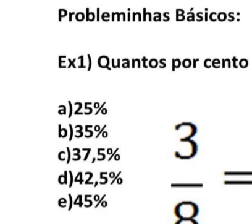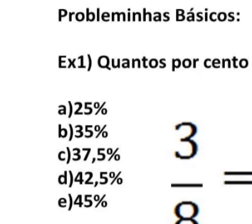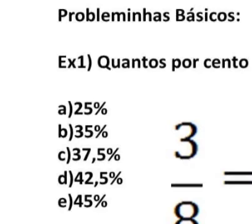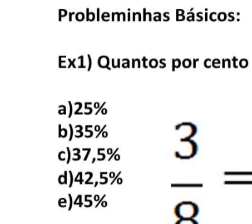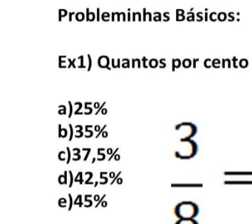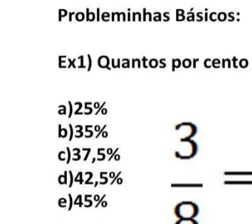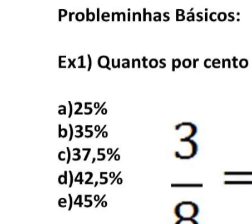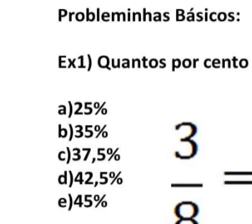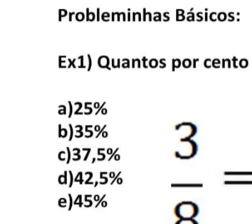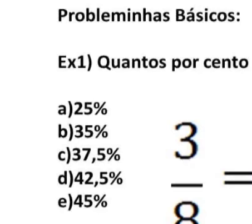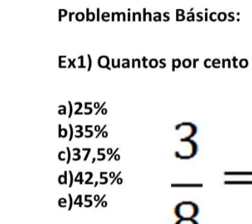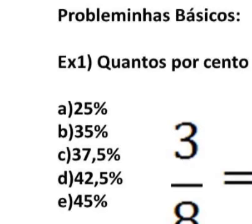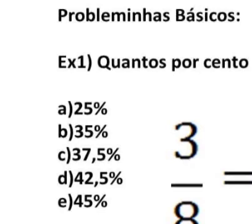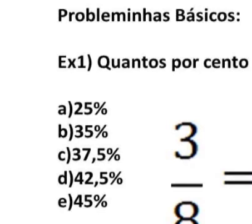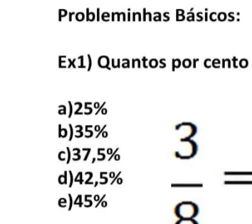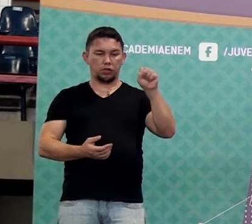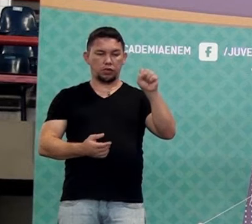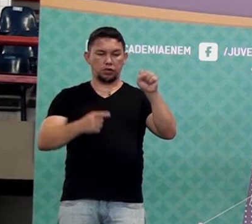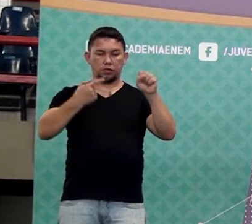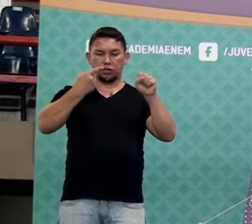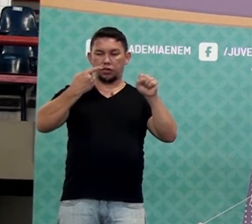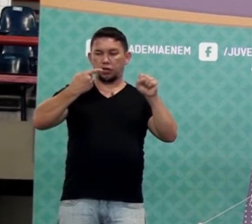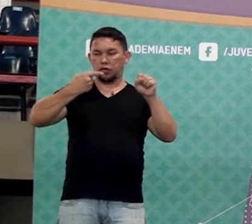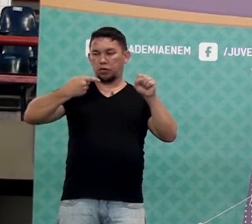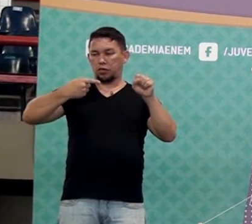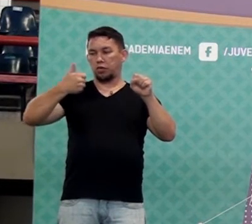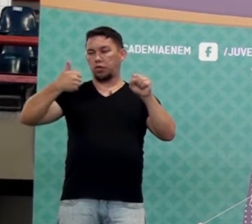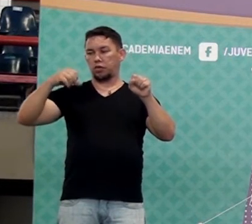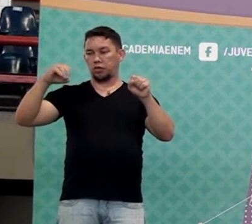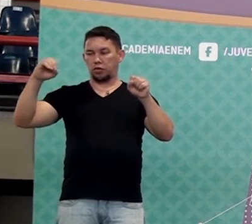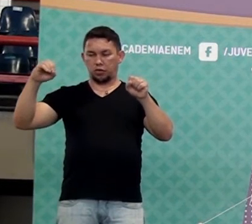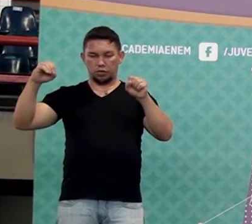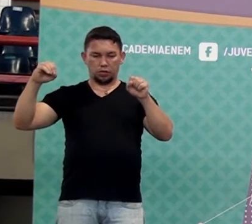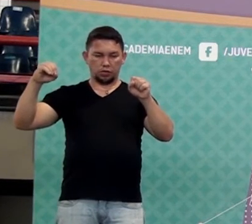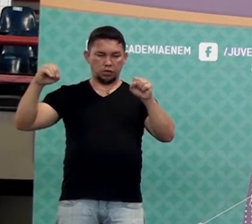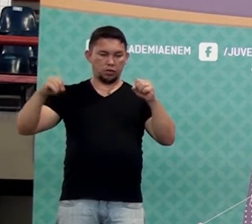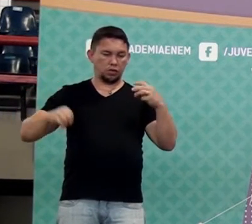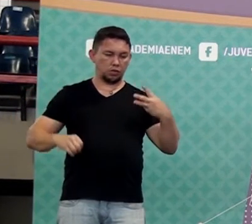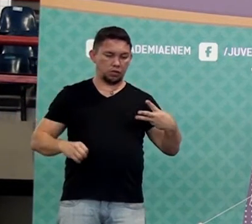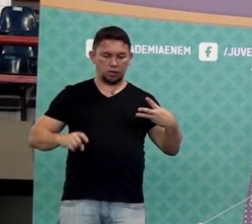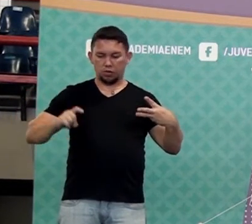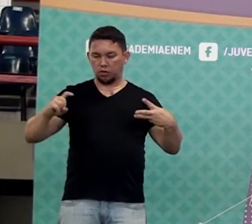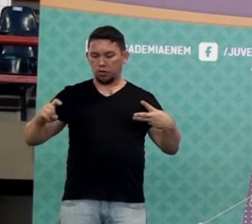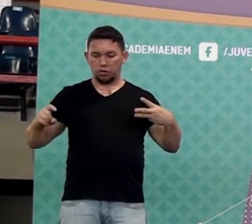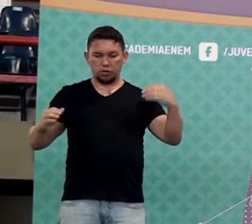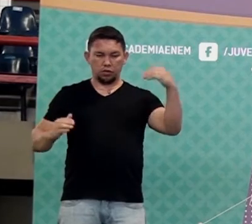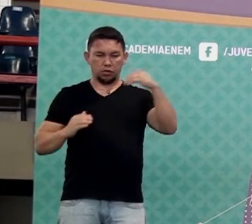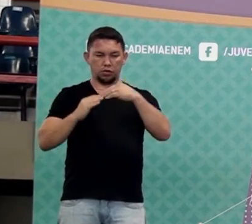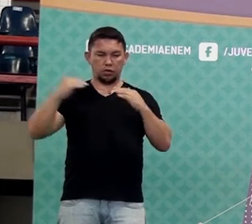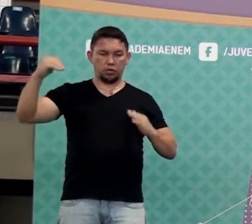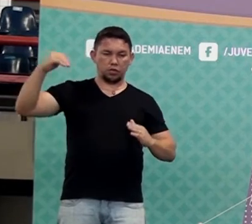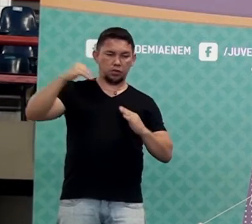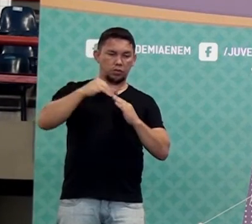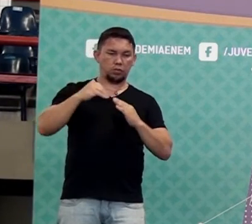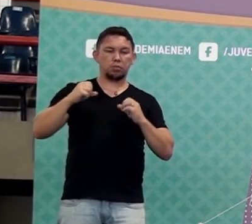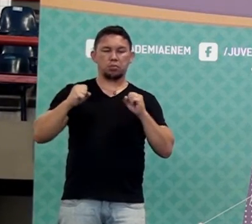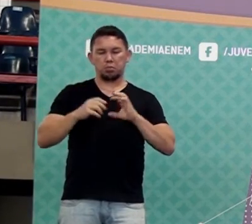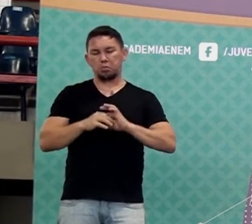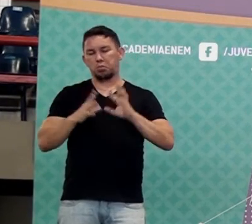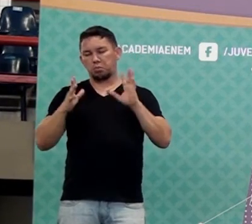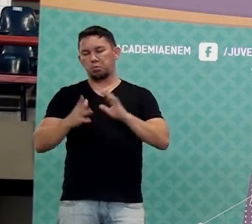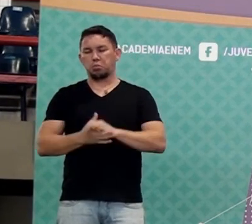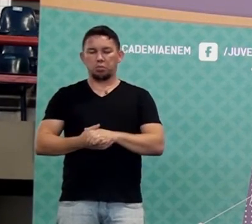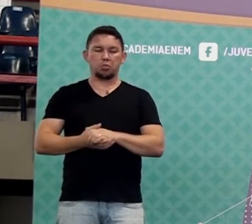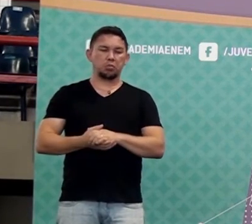assim, Oito está para cem por cento, assim como três está para x. Pode ser assim, professor? Pode.